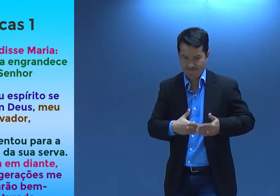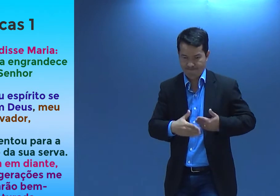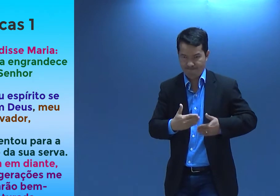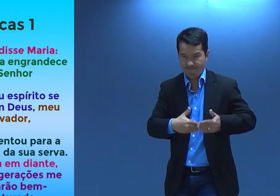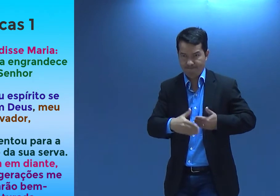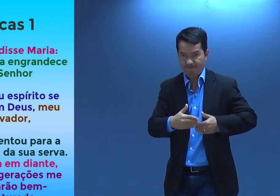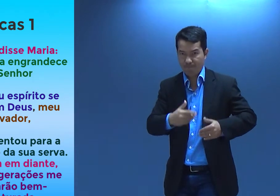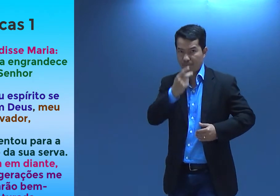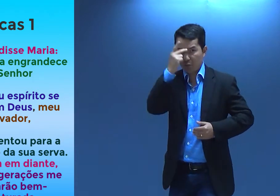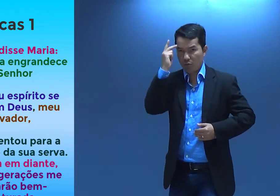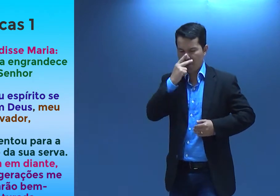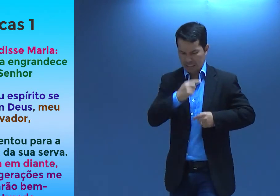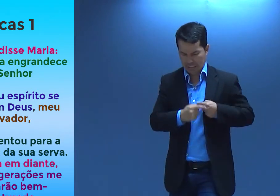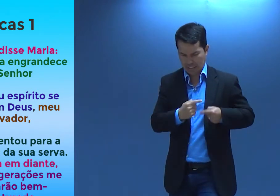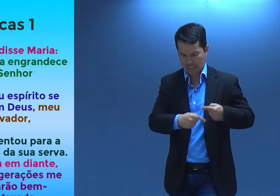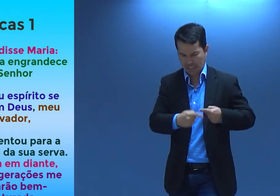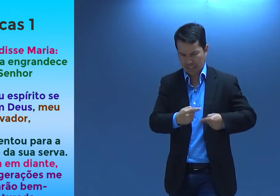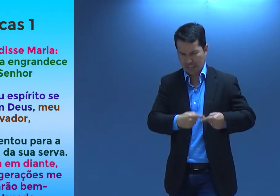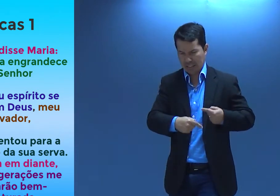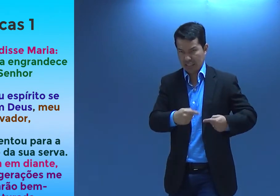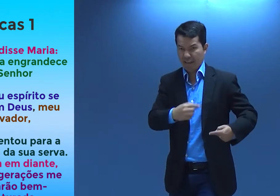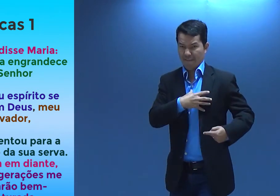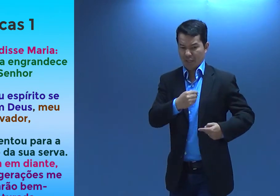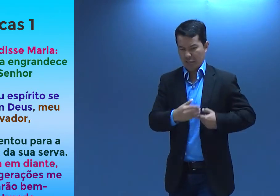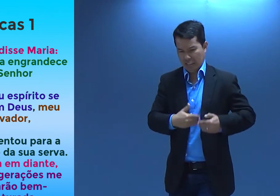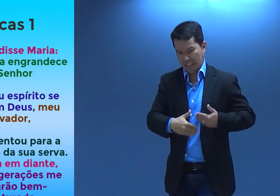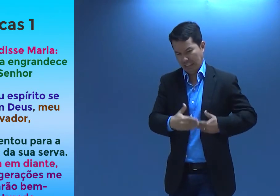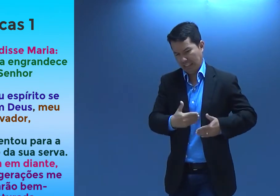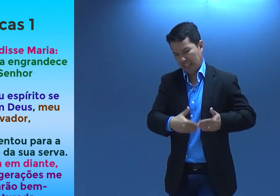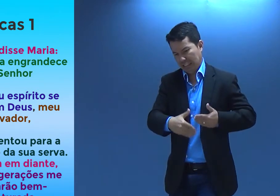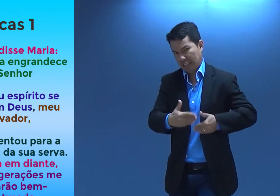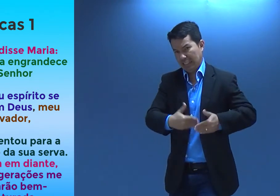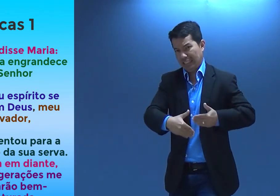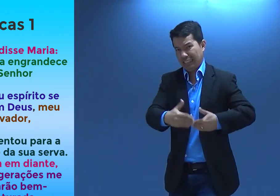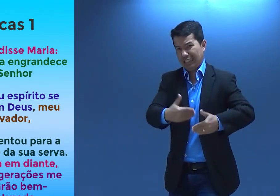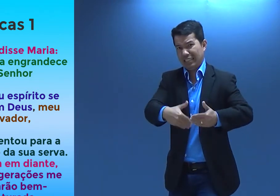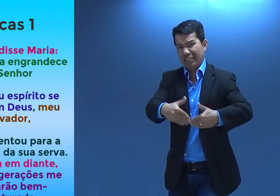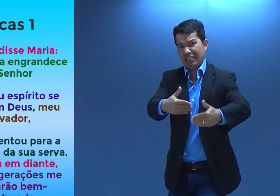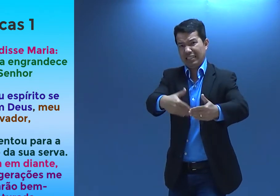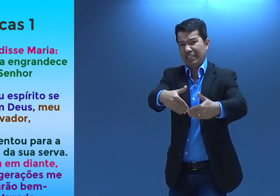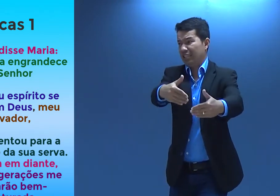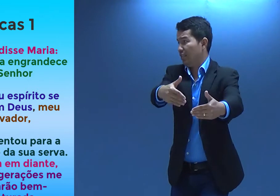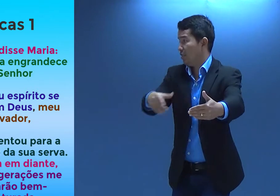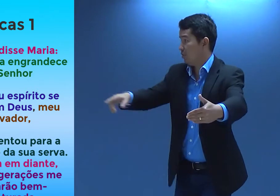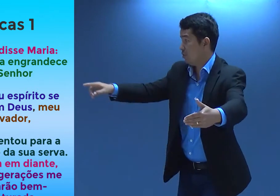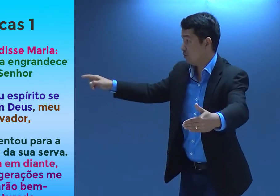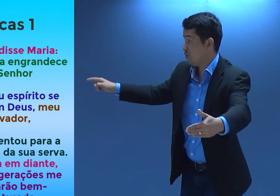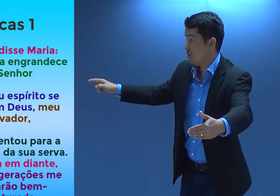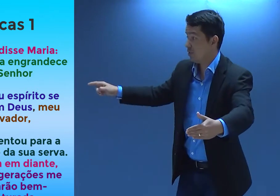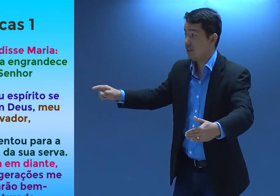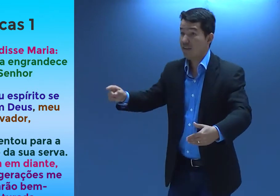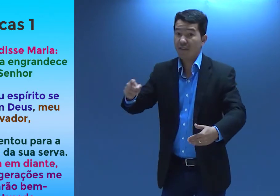Né? É como se fosse uma descendência, né? As pessoas vão tendo filhos e filhos e filhos. E essas são as gerações.